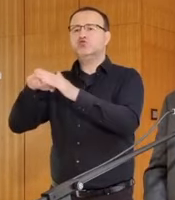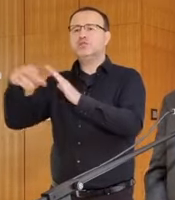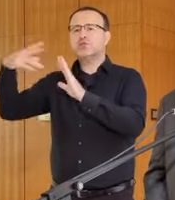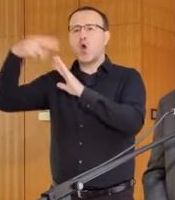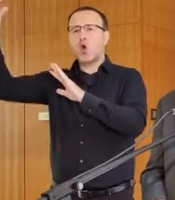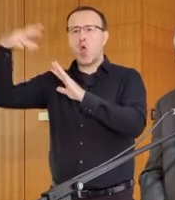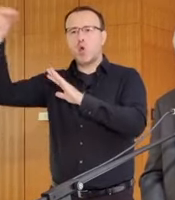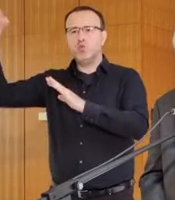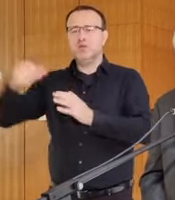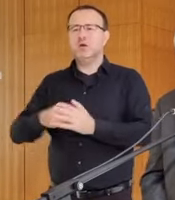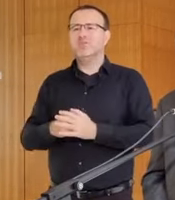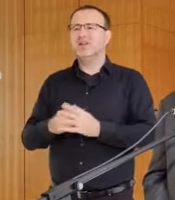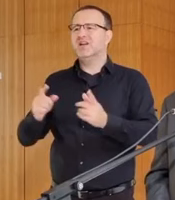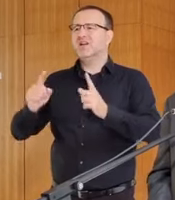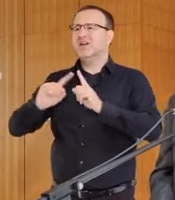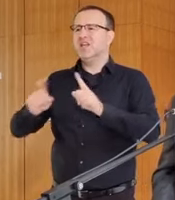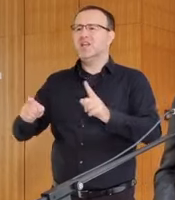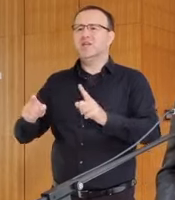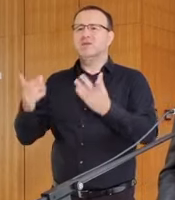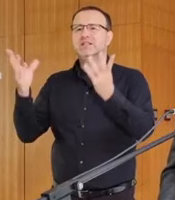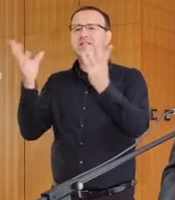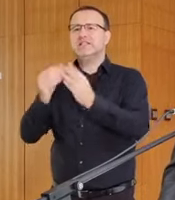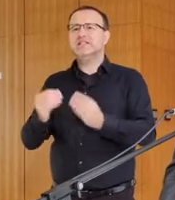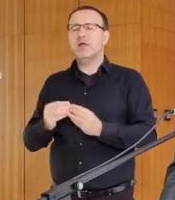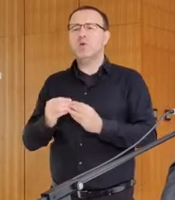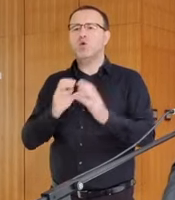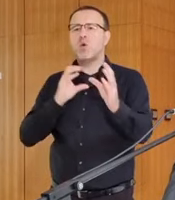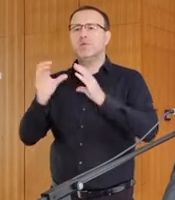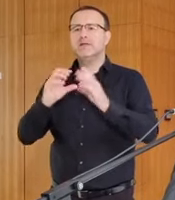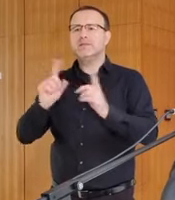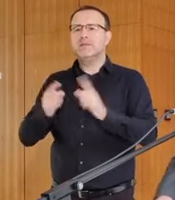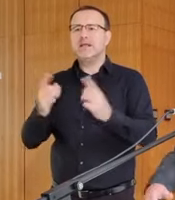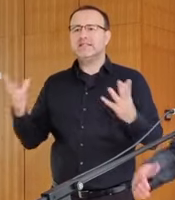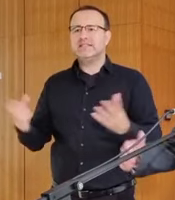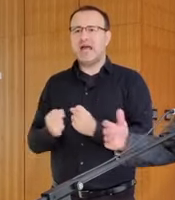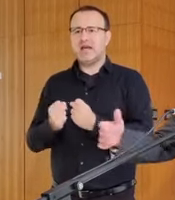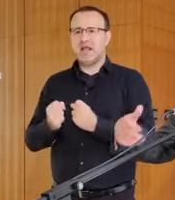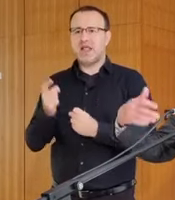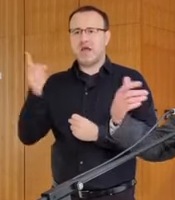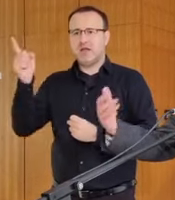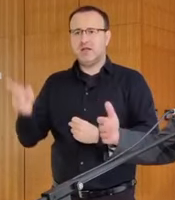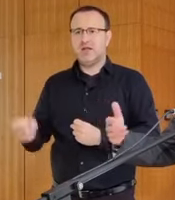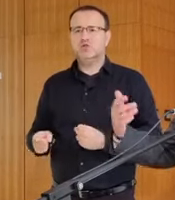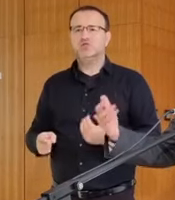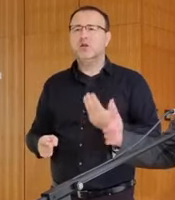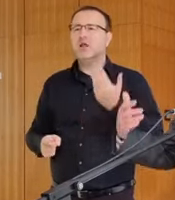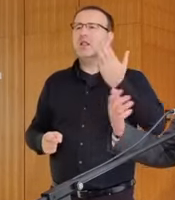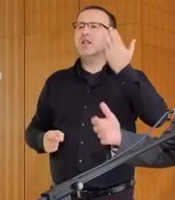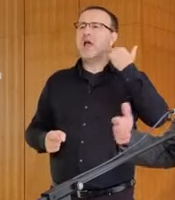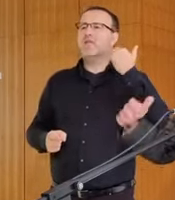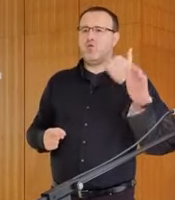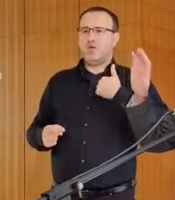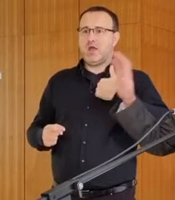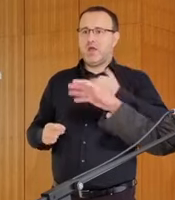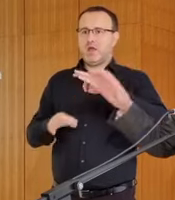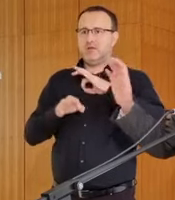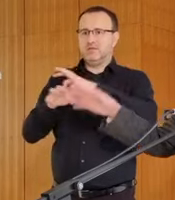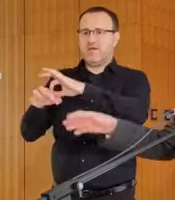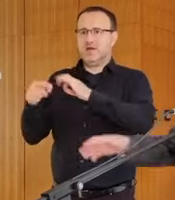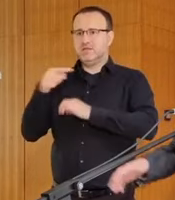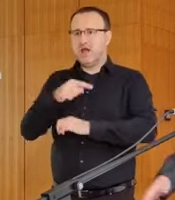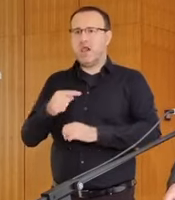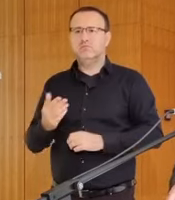ten komunikačný systém pre záchranné zložky, ten som kedysi ešte zavádzal ja pred tými